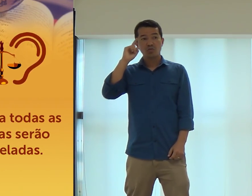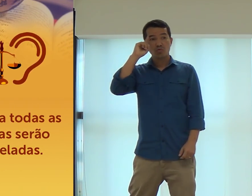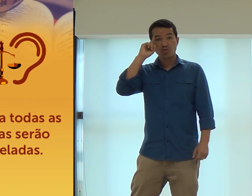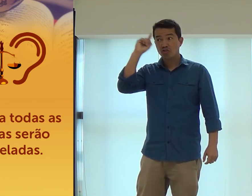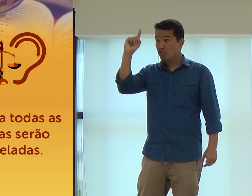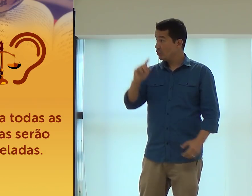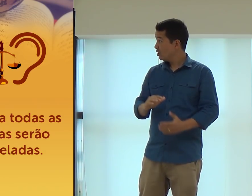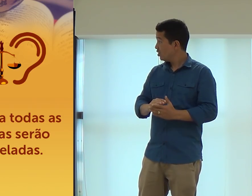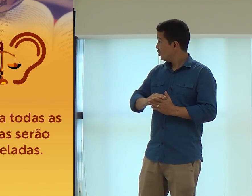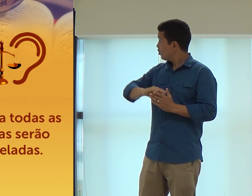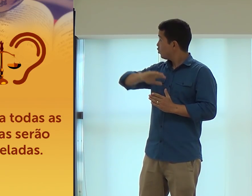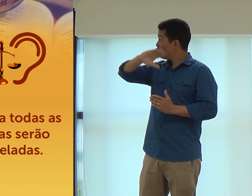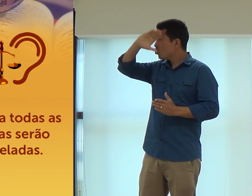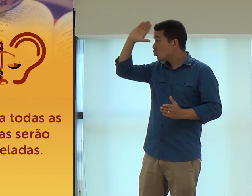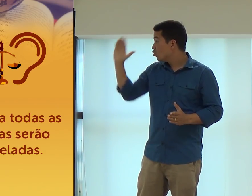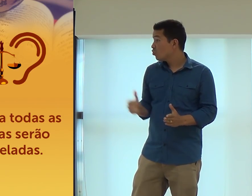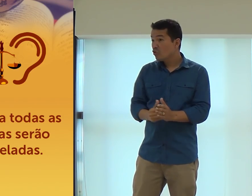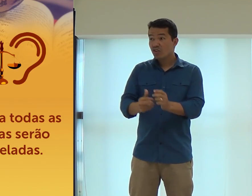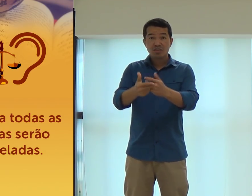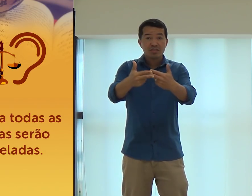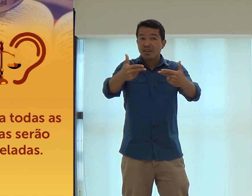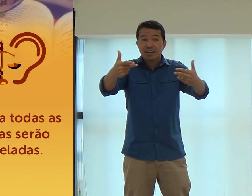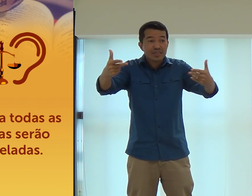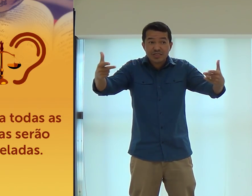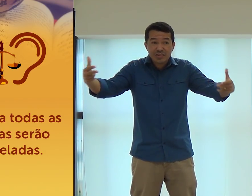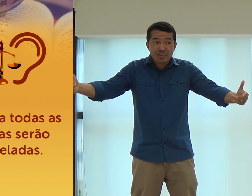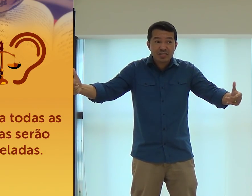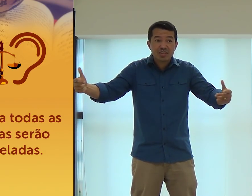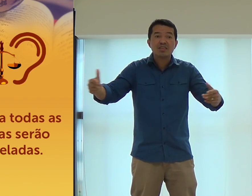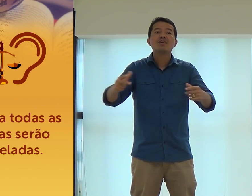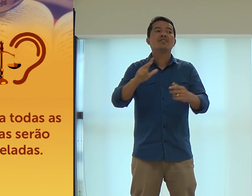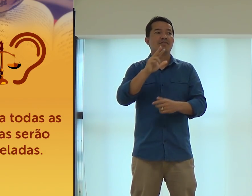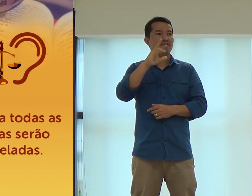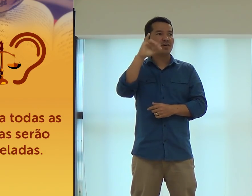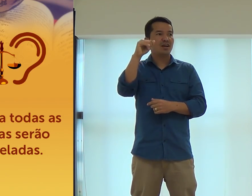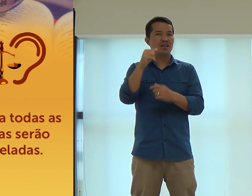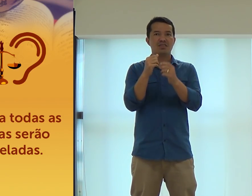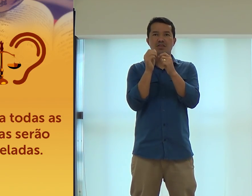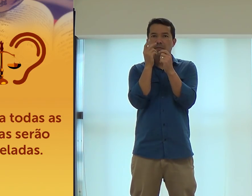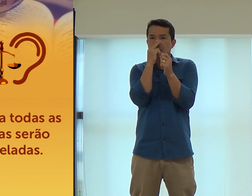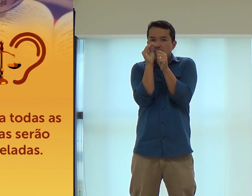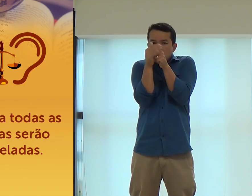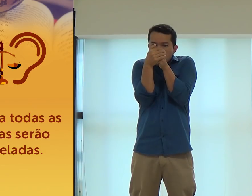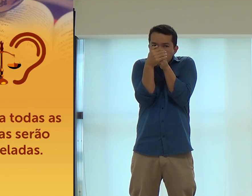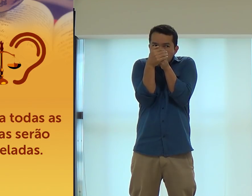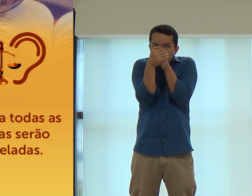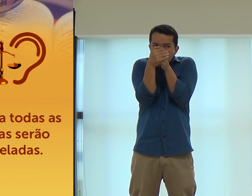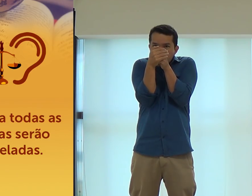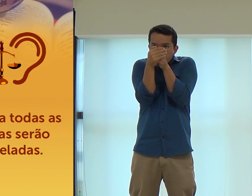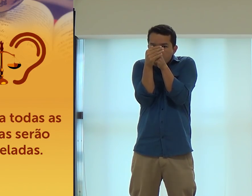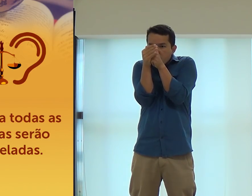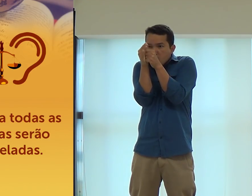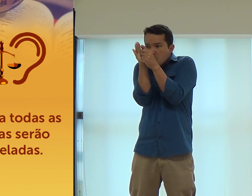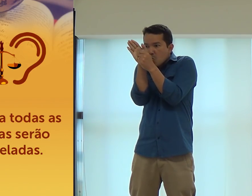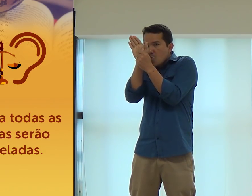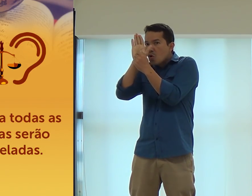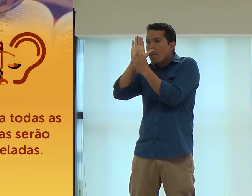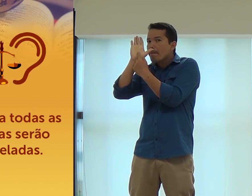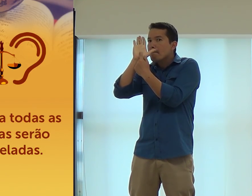Um dia, todas as coisas serão reveladas. que está escondido vai ser